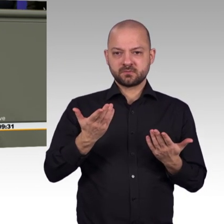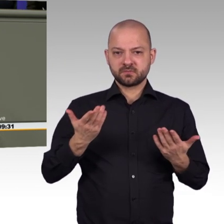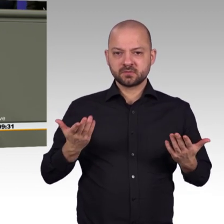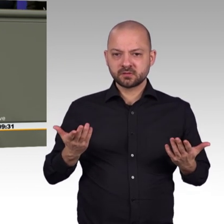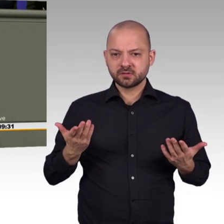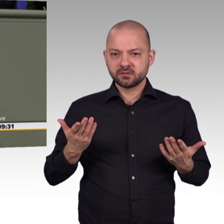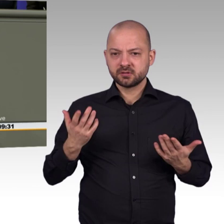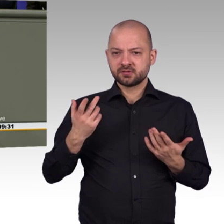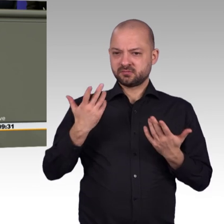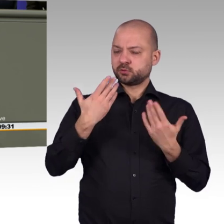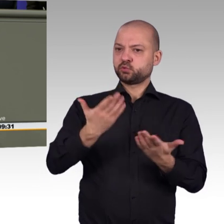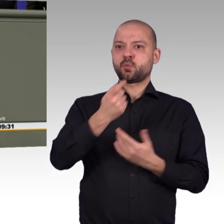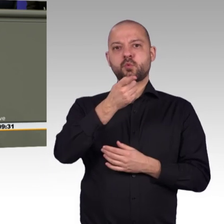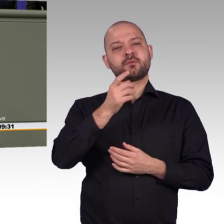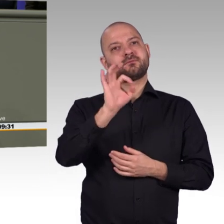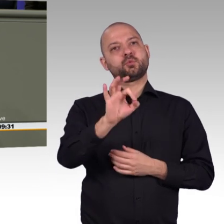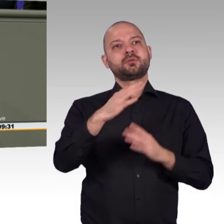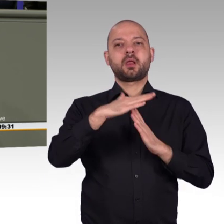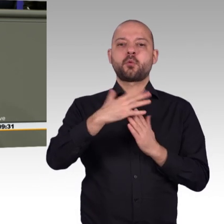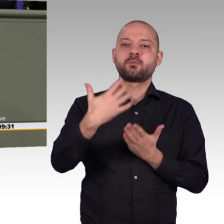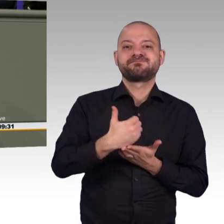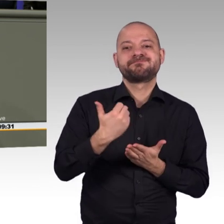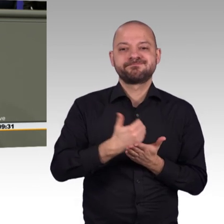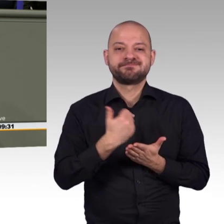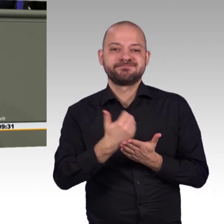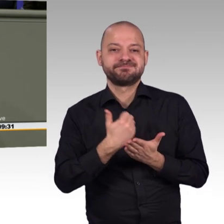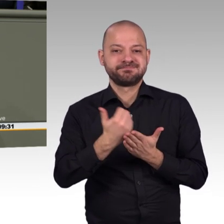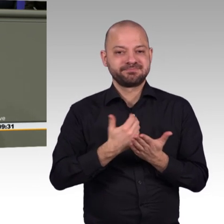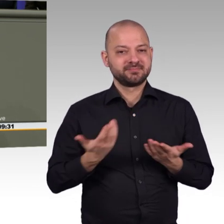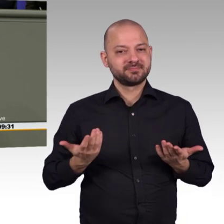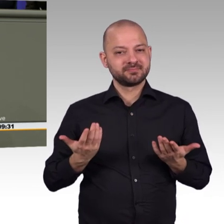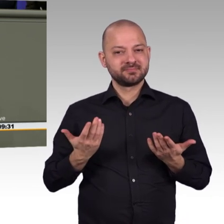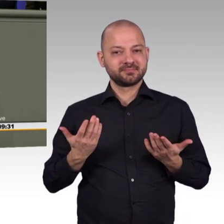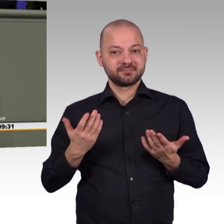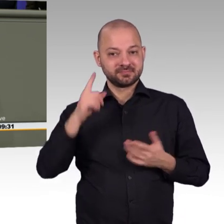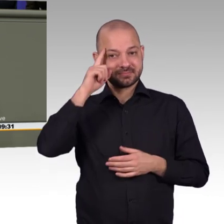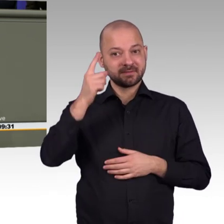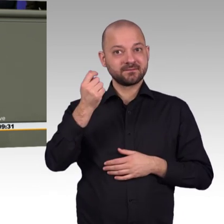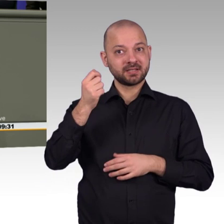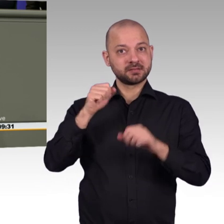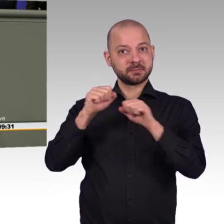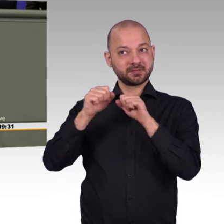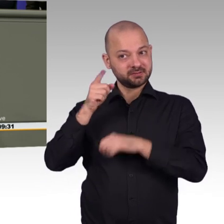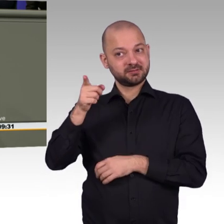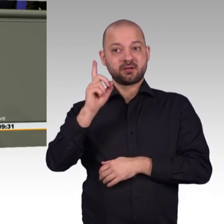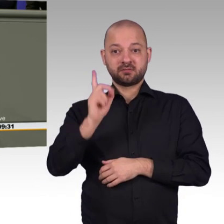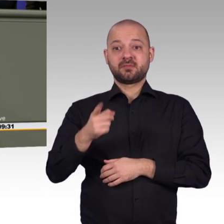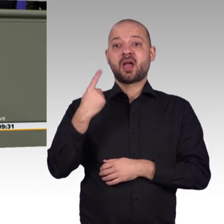Mobilfunkbetreibern klare Absprachen über bessere 4G-Flächenabdeckung und setzen Akzente für den Ausbau der 5G